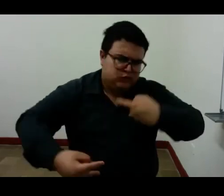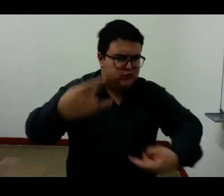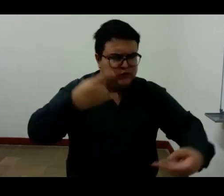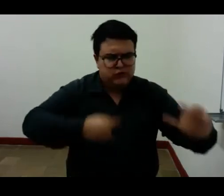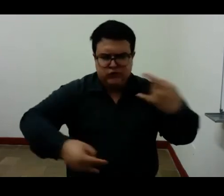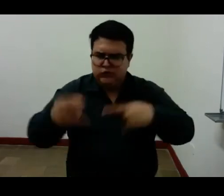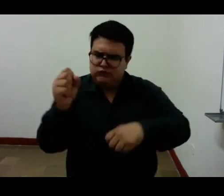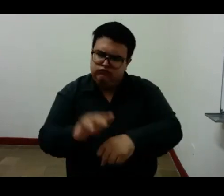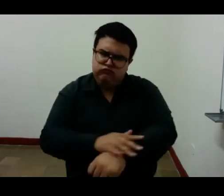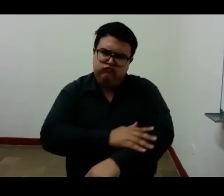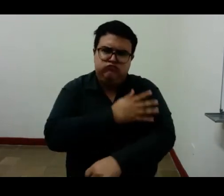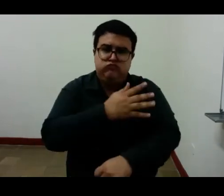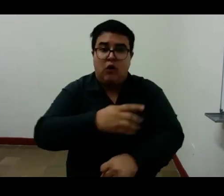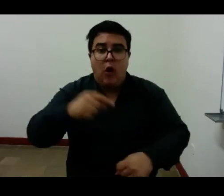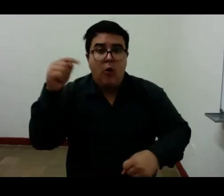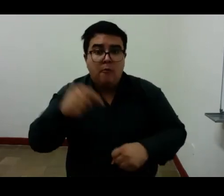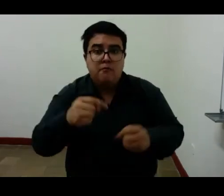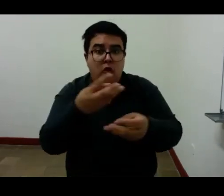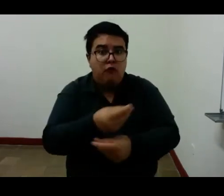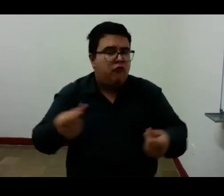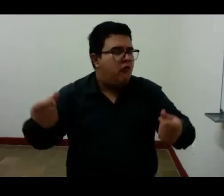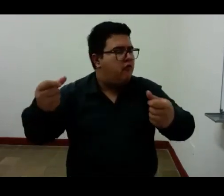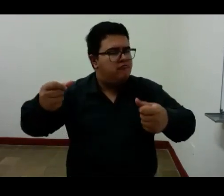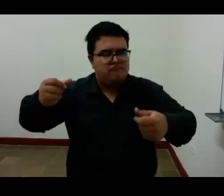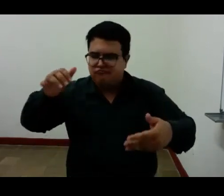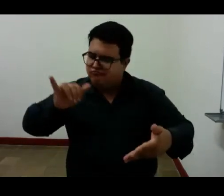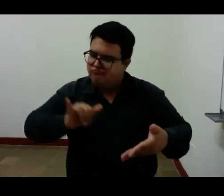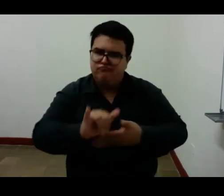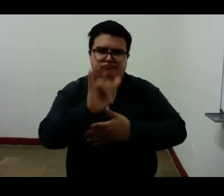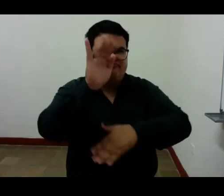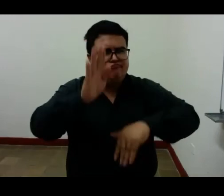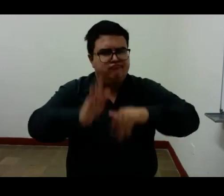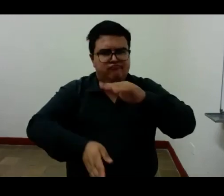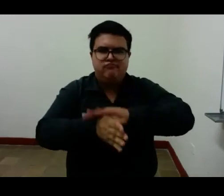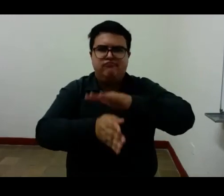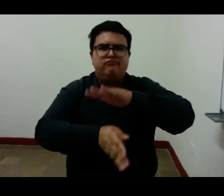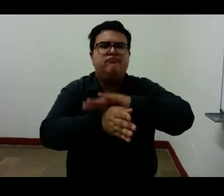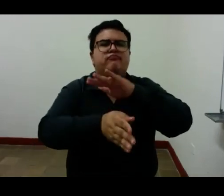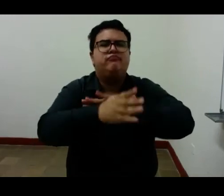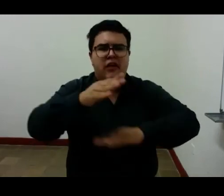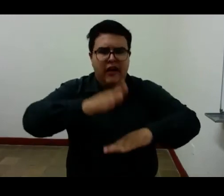nunca desapareció de su vida dice Fernando Pesón